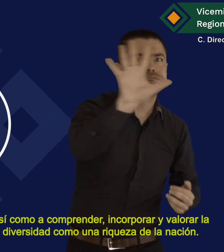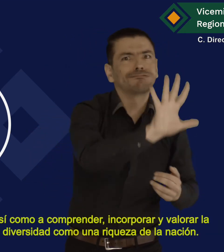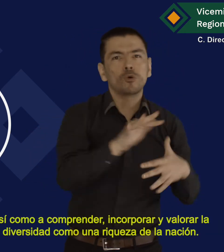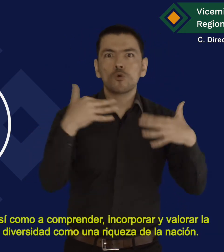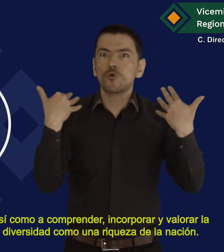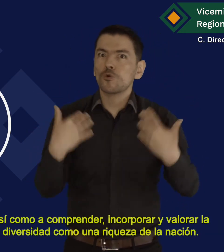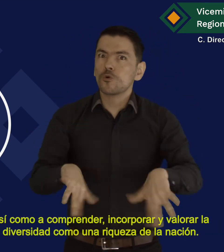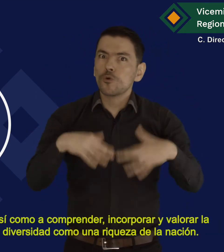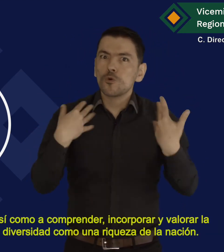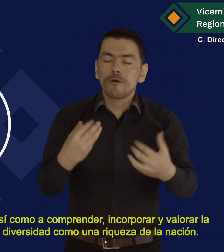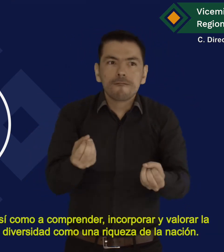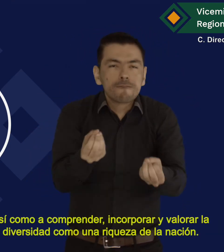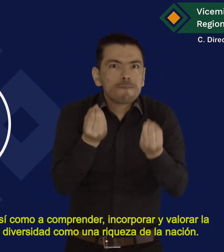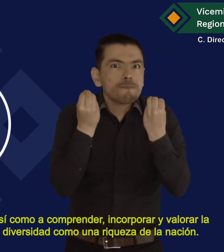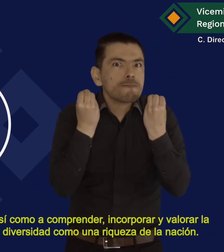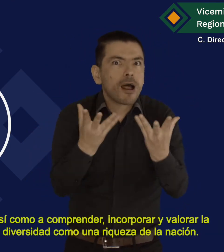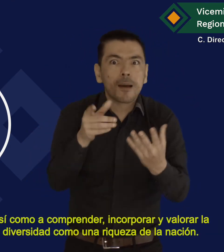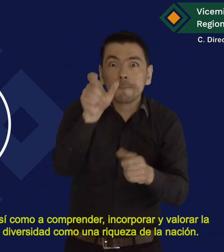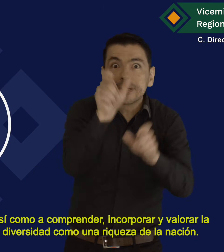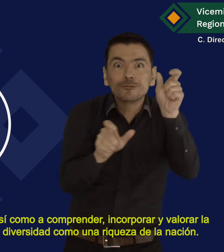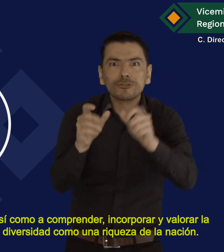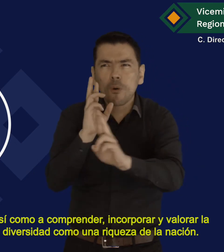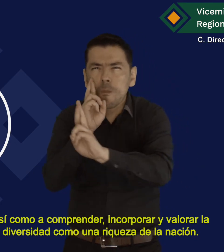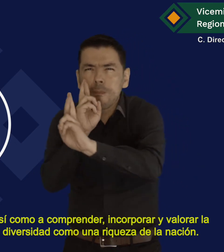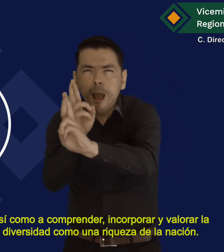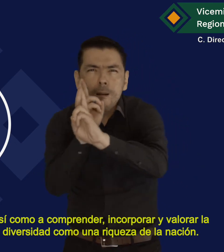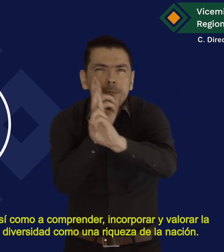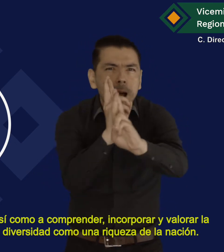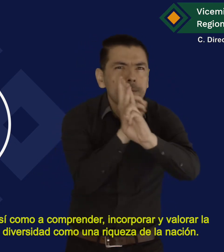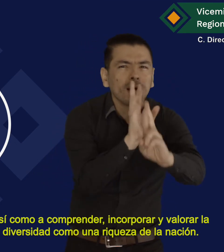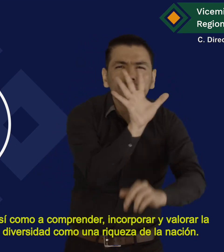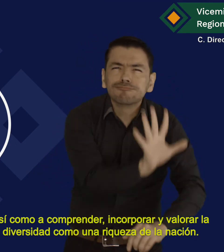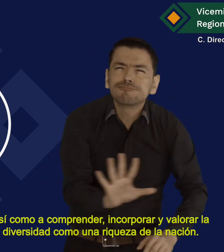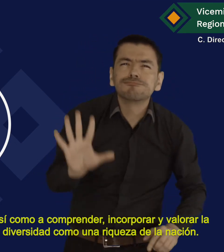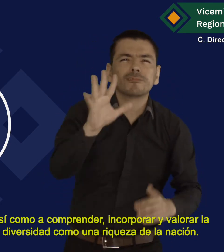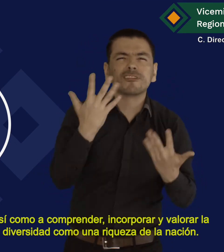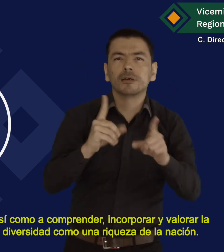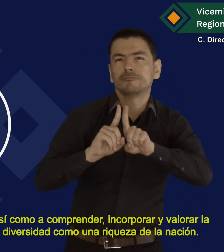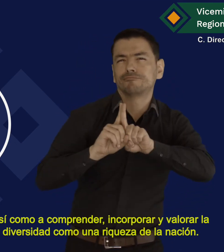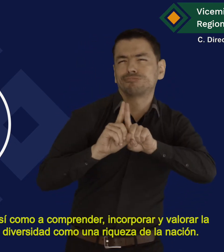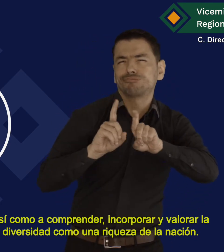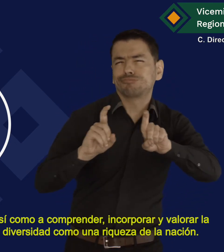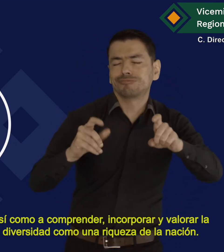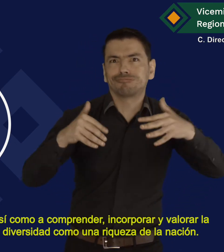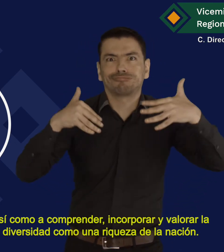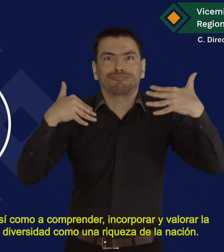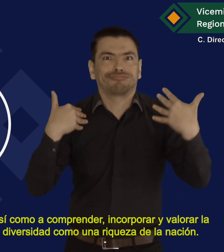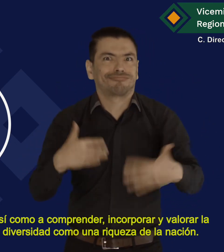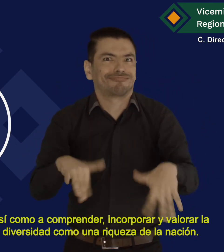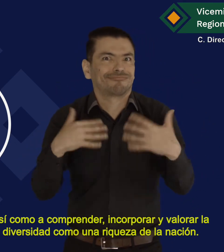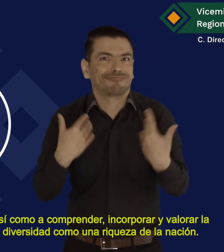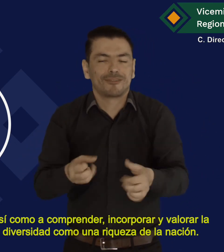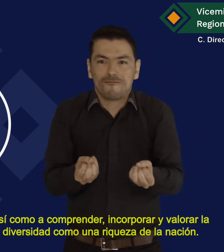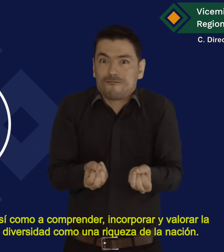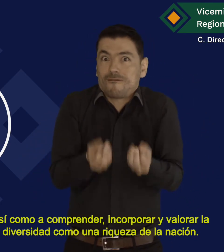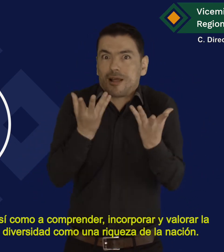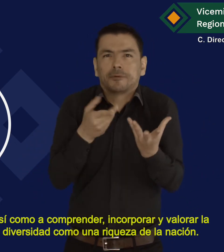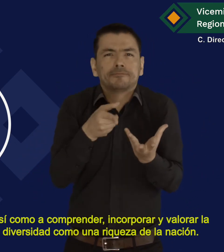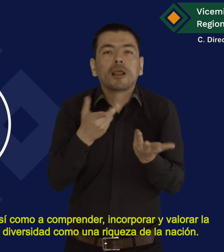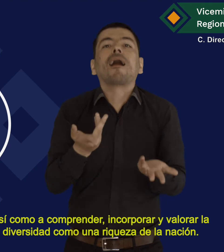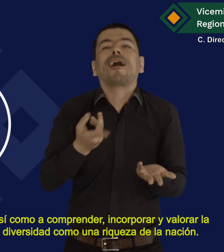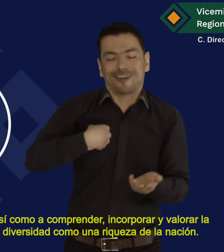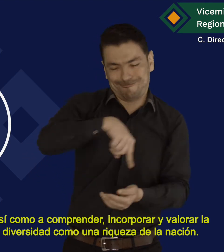Así como a comprender, incorporar y valorar la diversidad como una riqueza de la nación